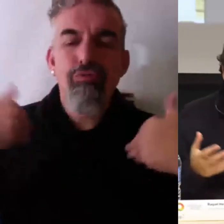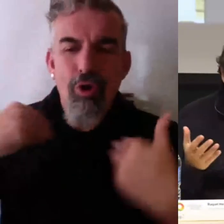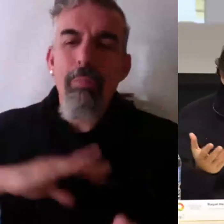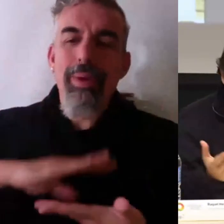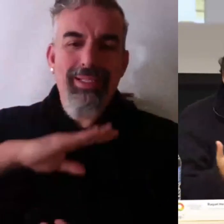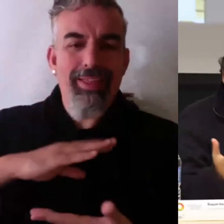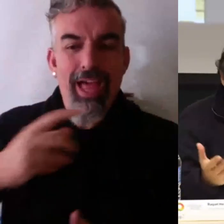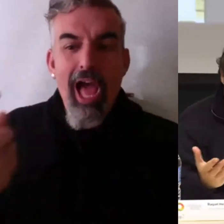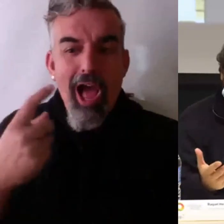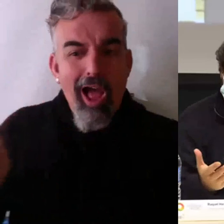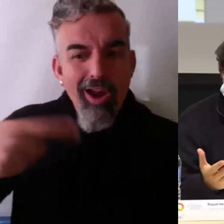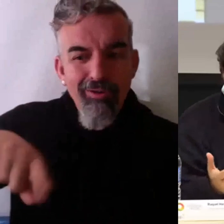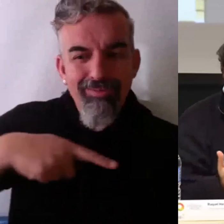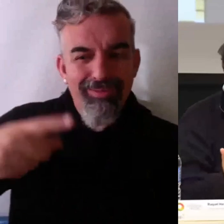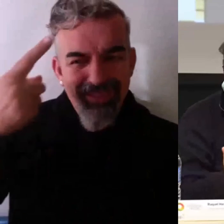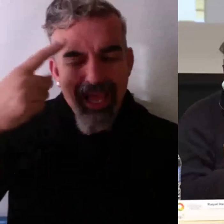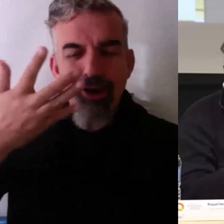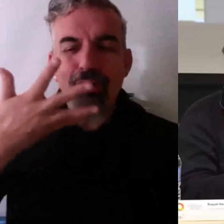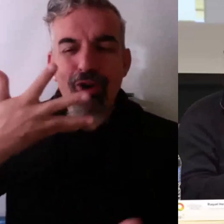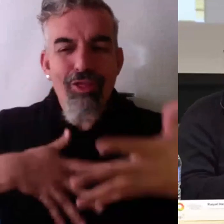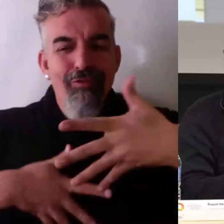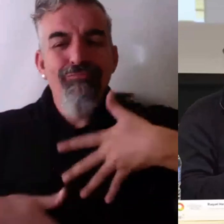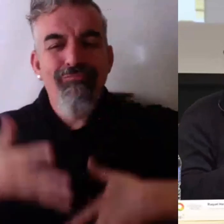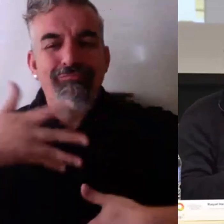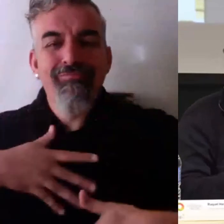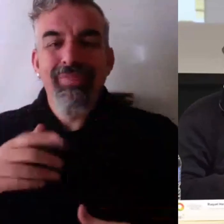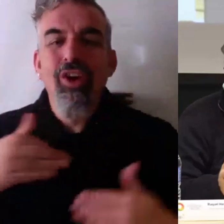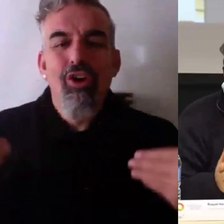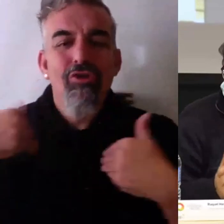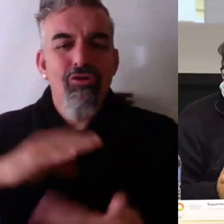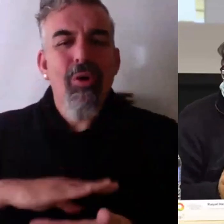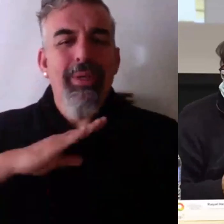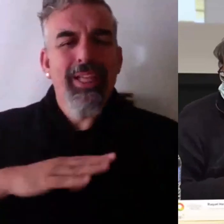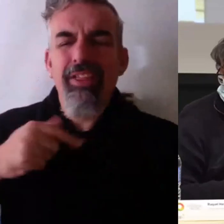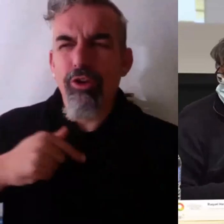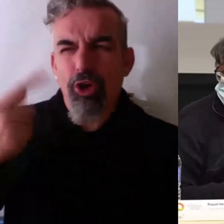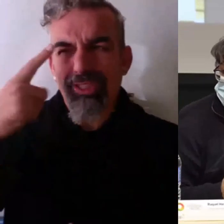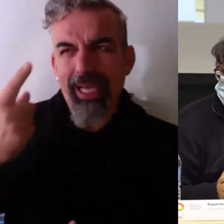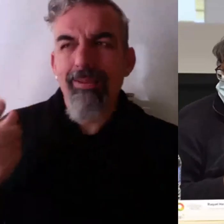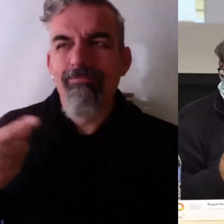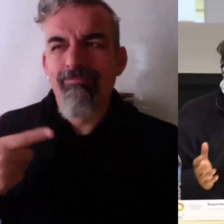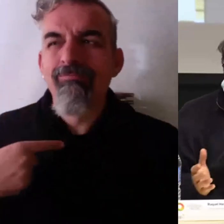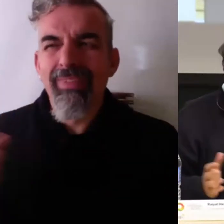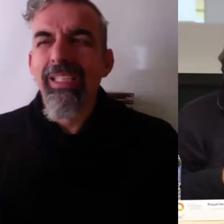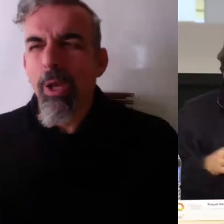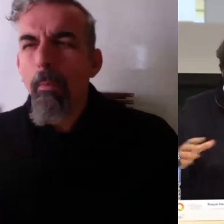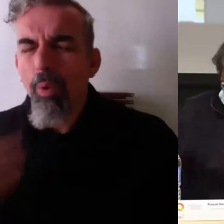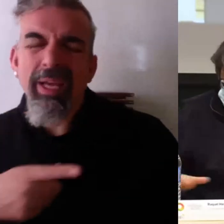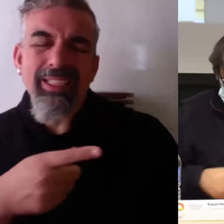salga con una idea muy clara de qué competencias soy fuerte en qué competencias no estoy tan bien